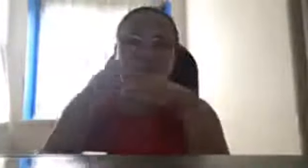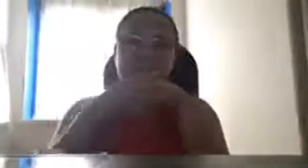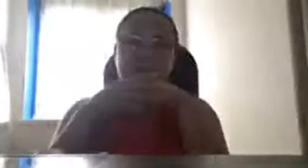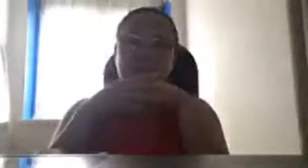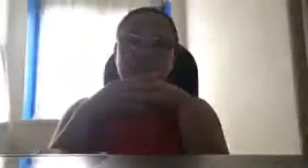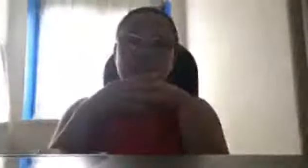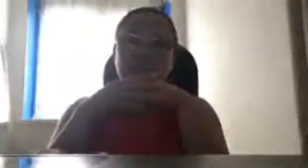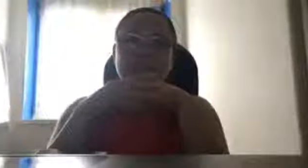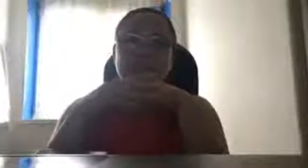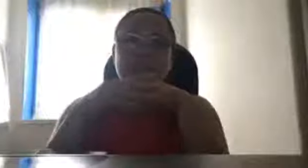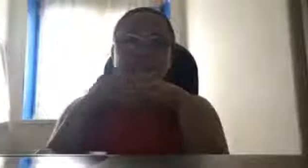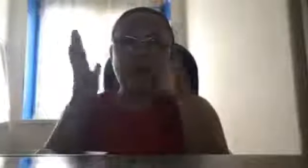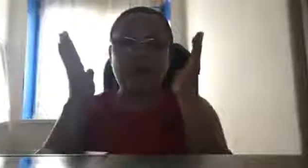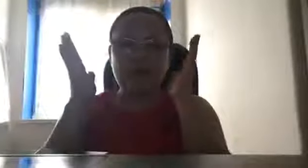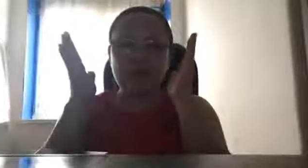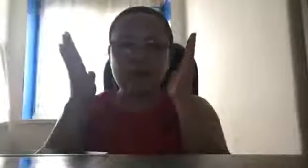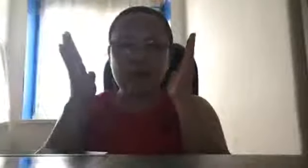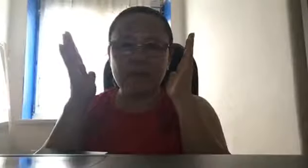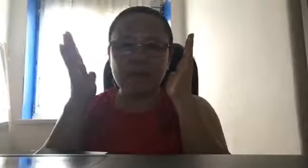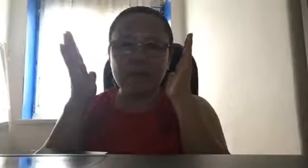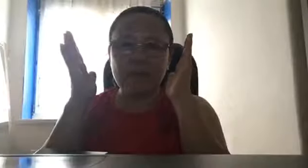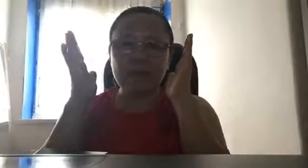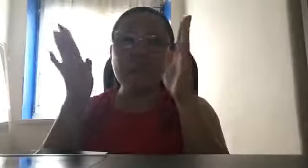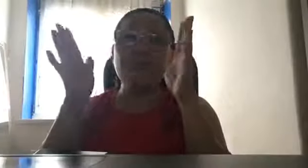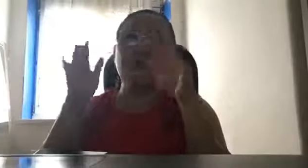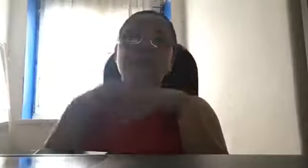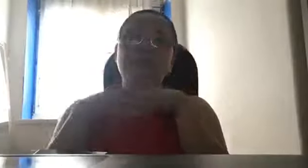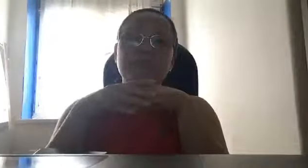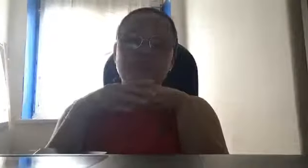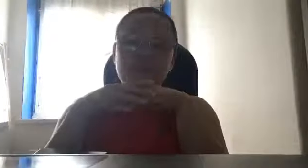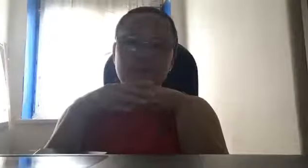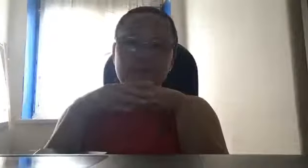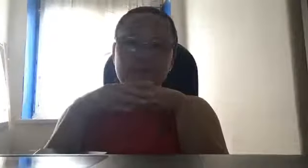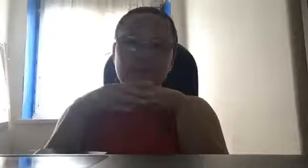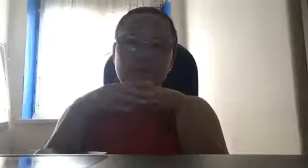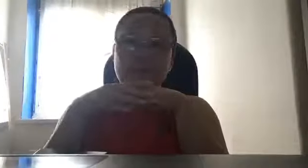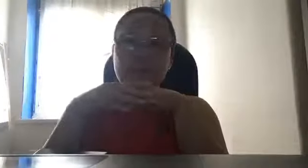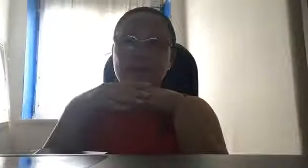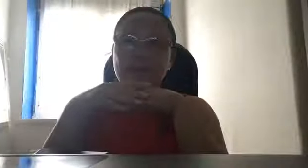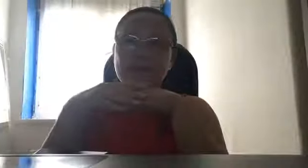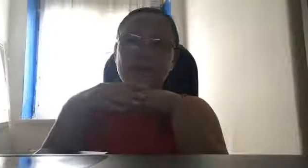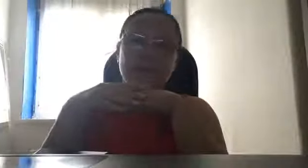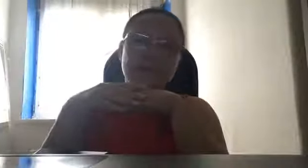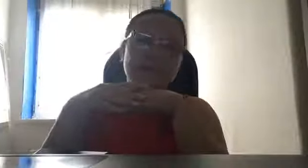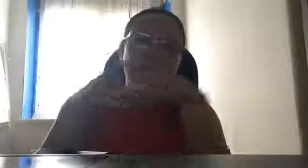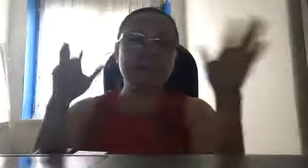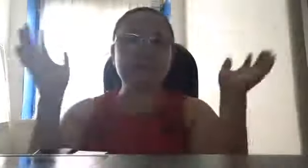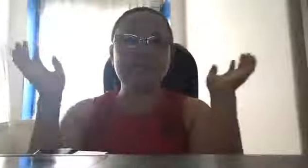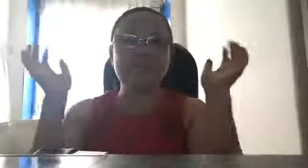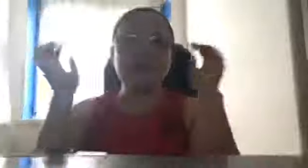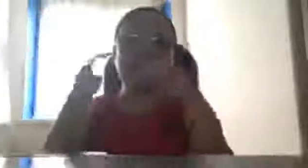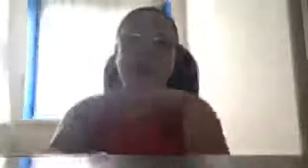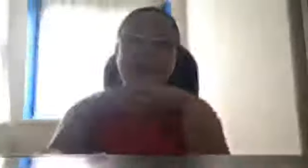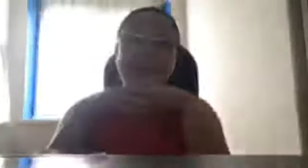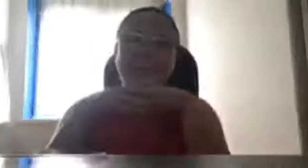time. Ah, mula nung umupo si Kore, parang, dinidman na kami lahat.